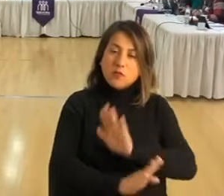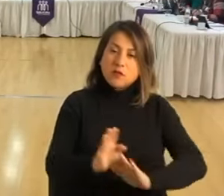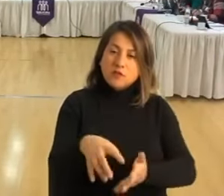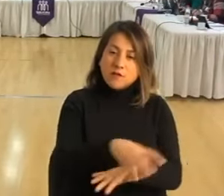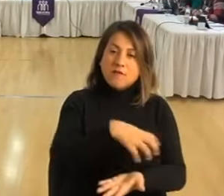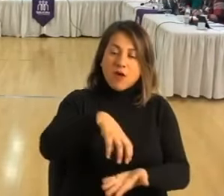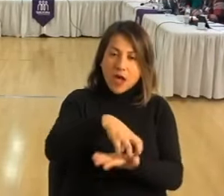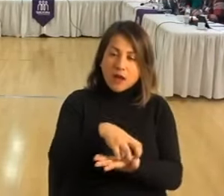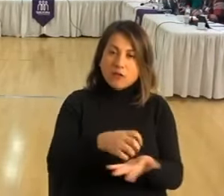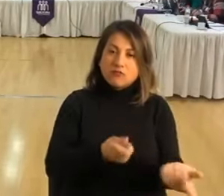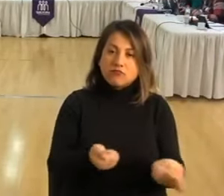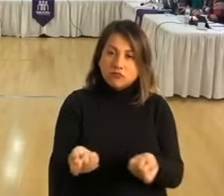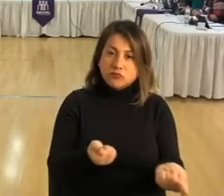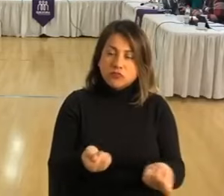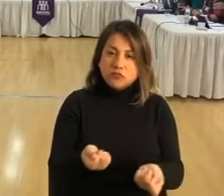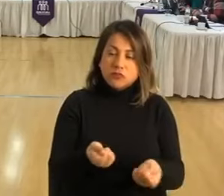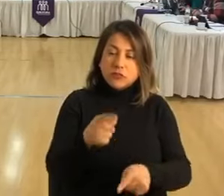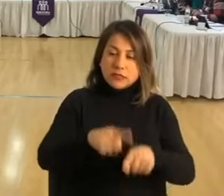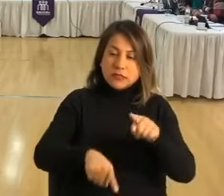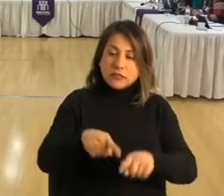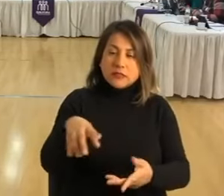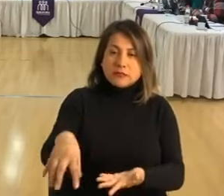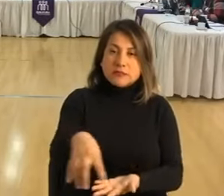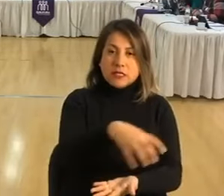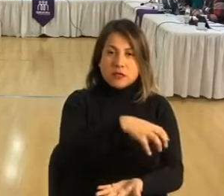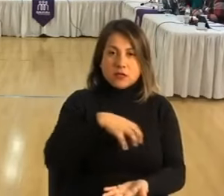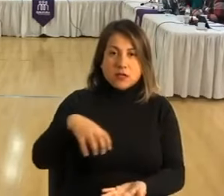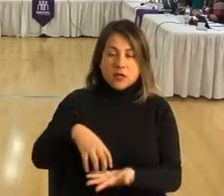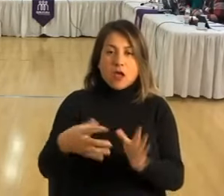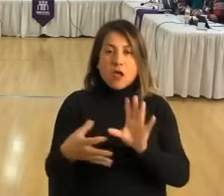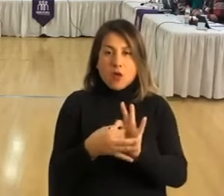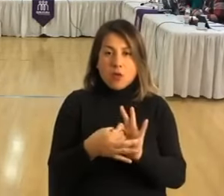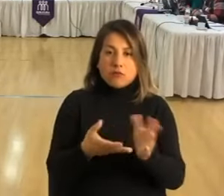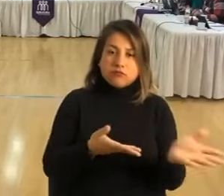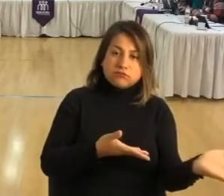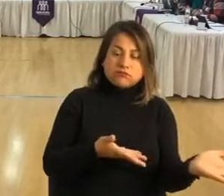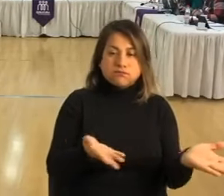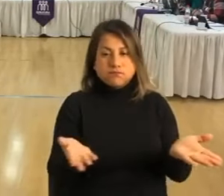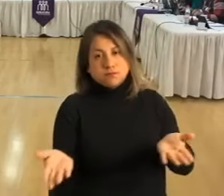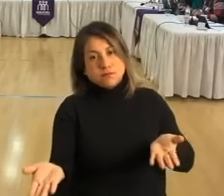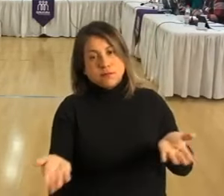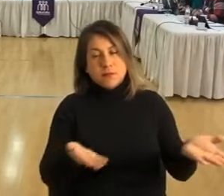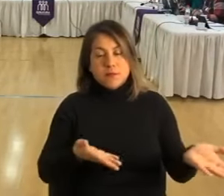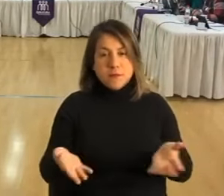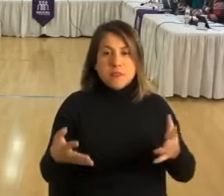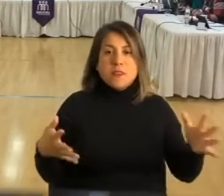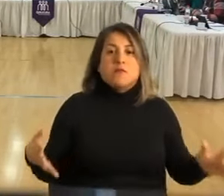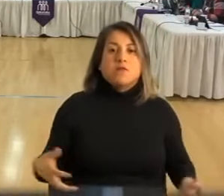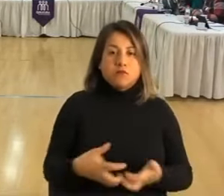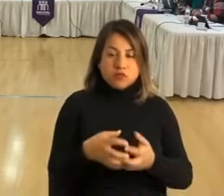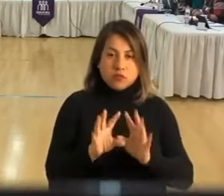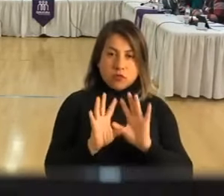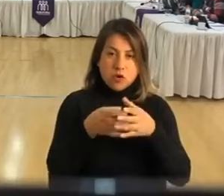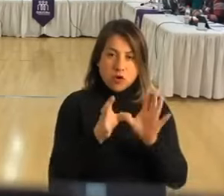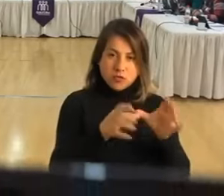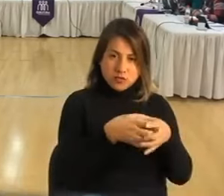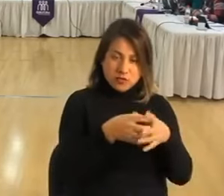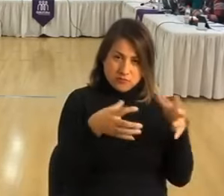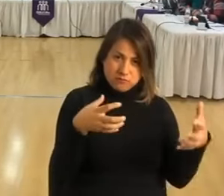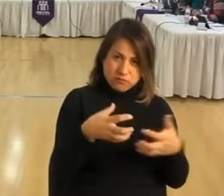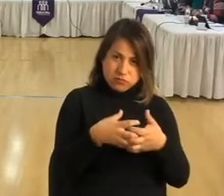de barros y mediante articulación territorial y además articulación en relación a la cohesión de algunas organizaciones.